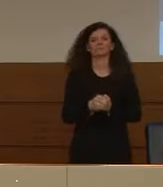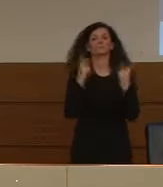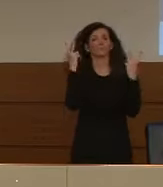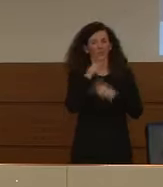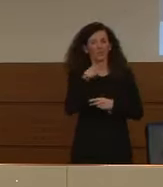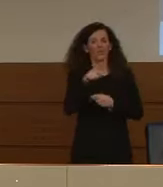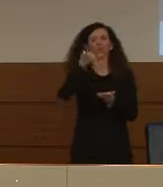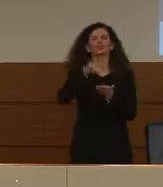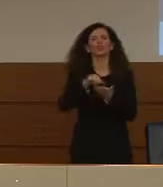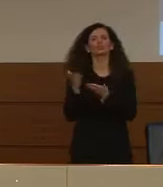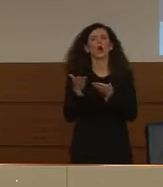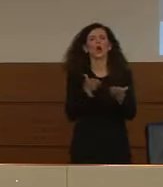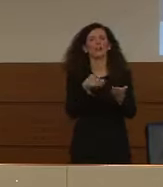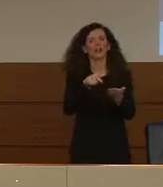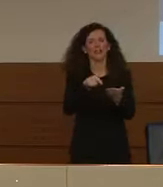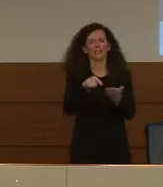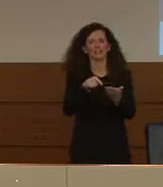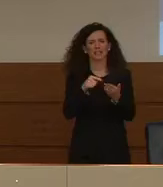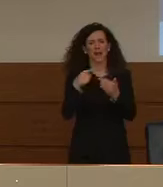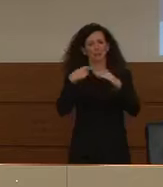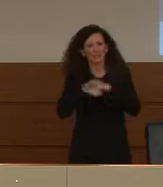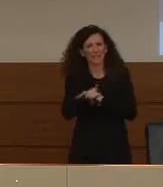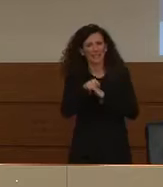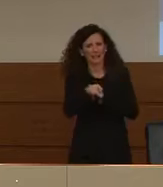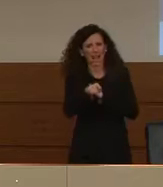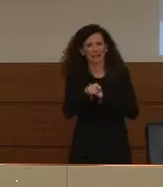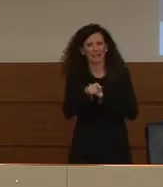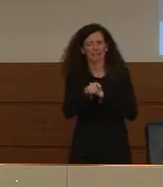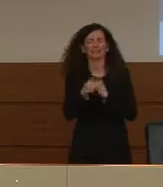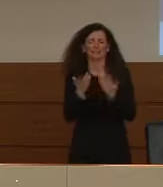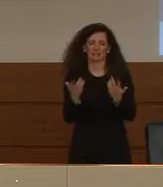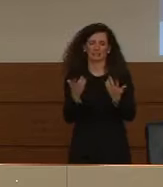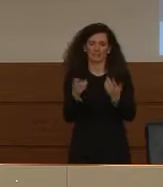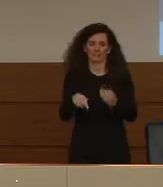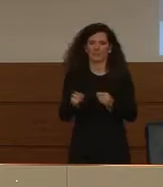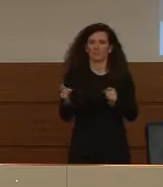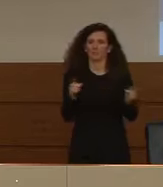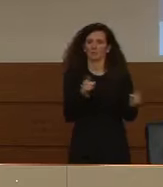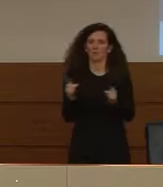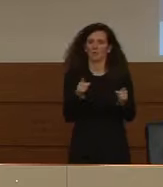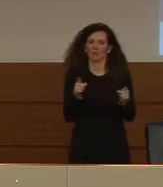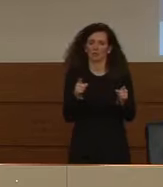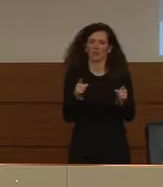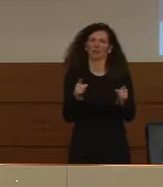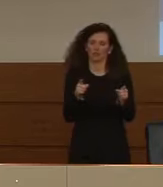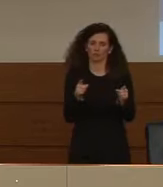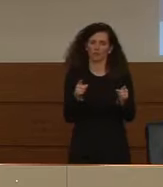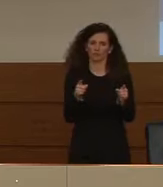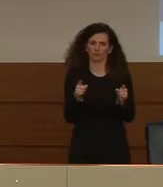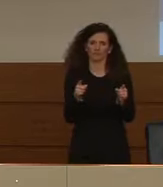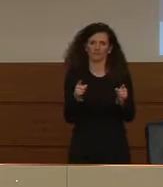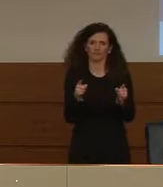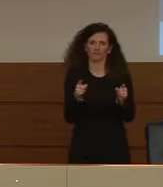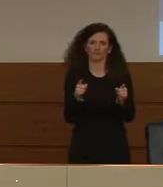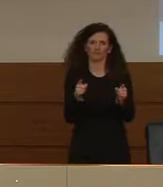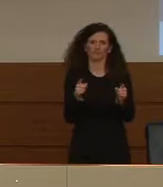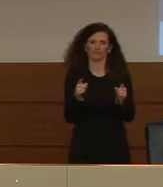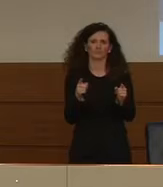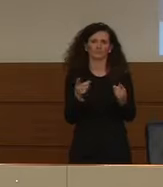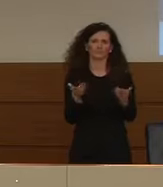'affollamento dei centri per migranti in questo periodo è decisamente meno rispetto ad altri